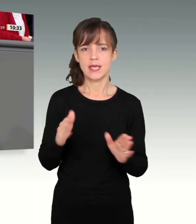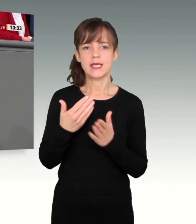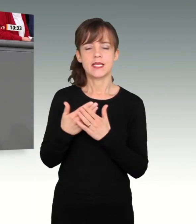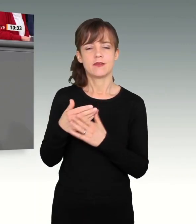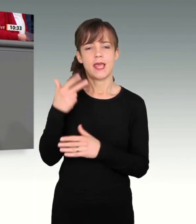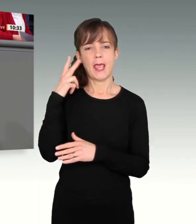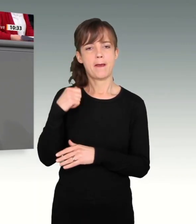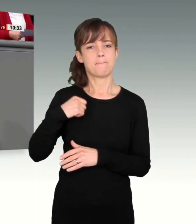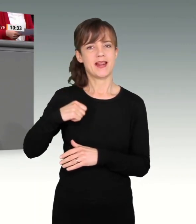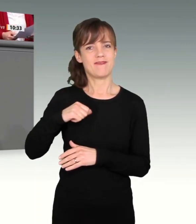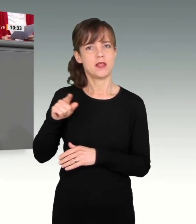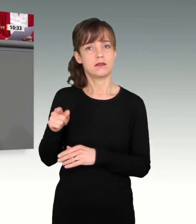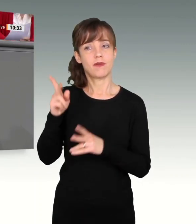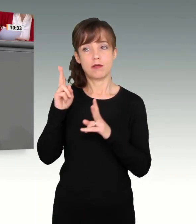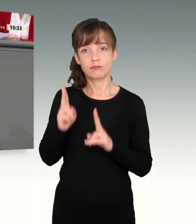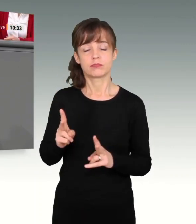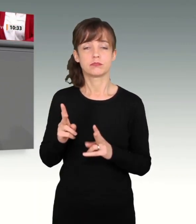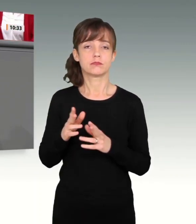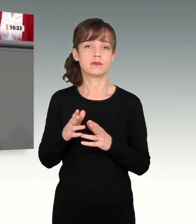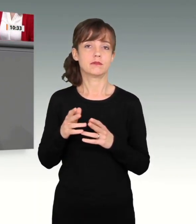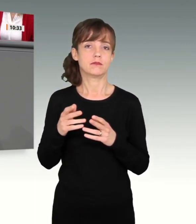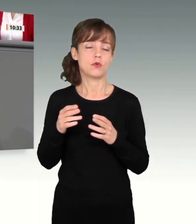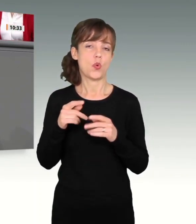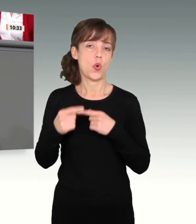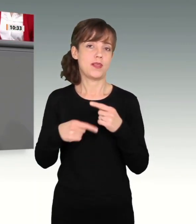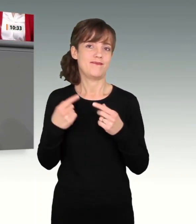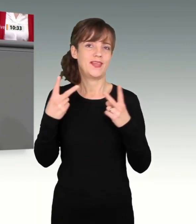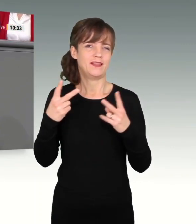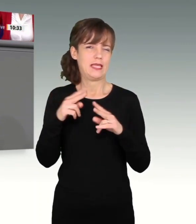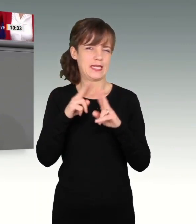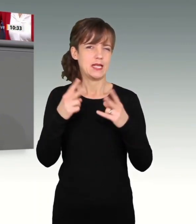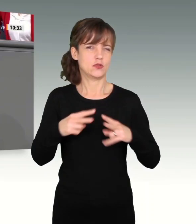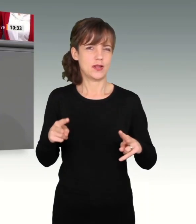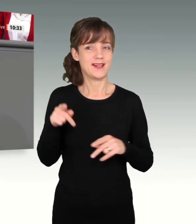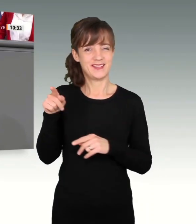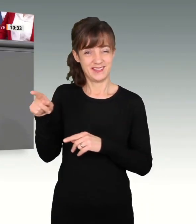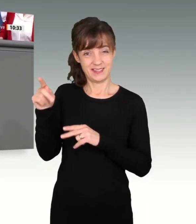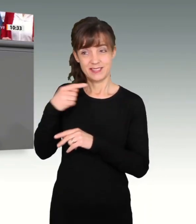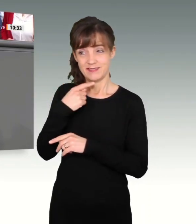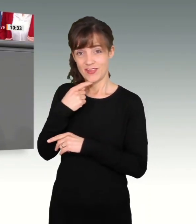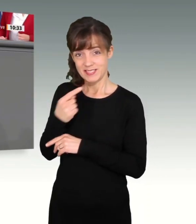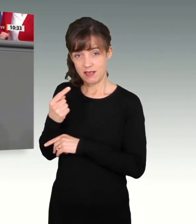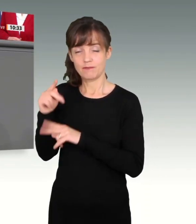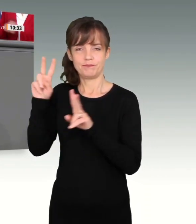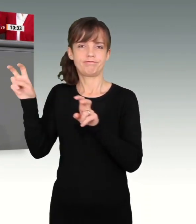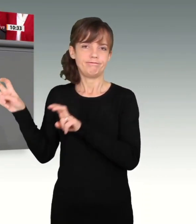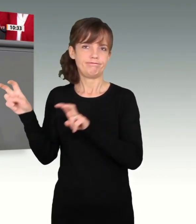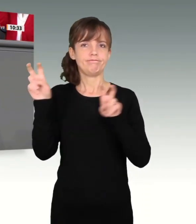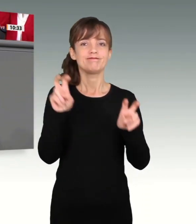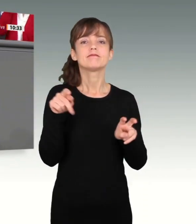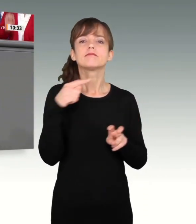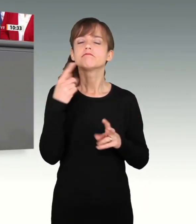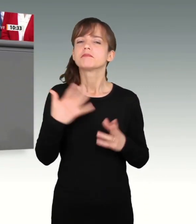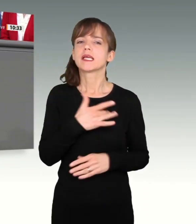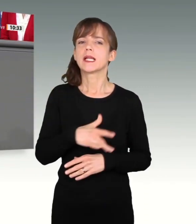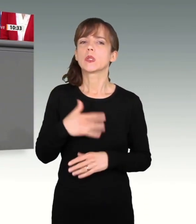der wirklich eine führende Rolle international spielt, da auch noch mal zitieren. Ich starte mit dem Zitat. Die Religionsfreiheit schützt